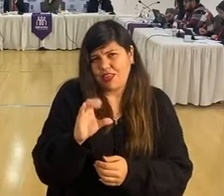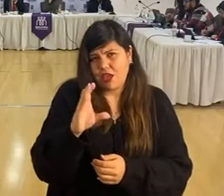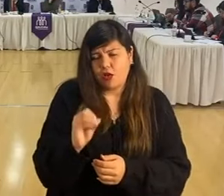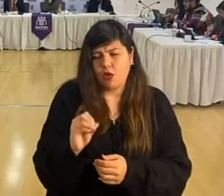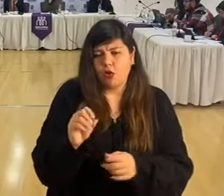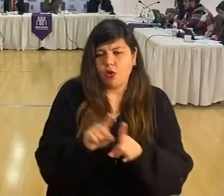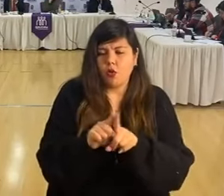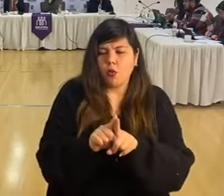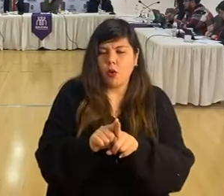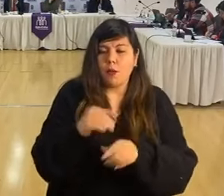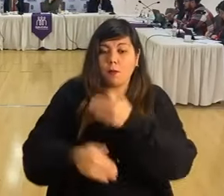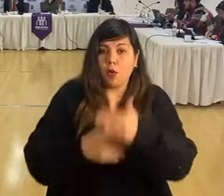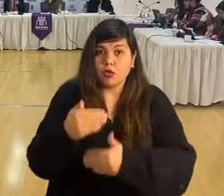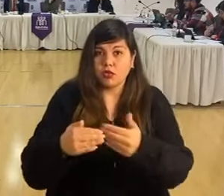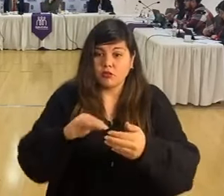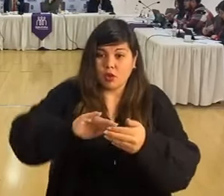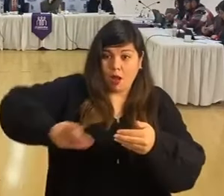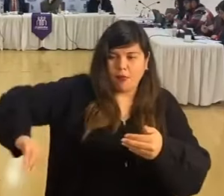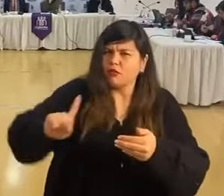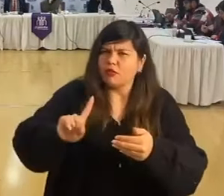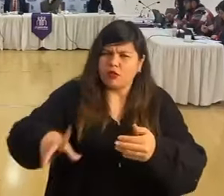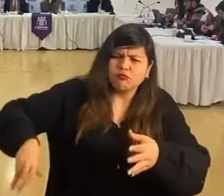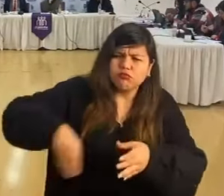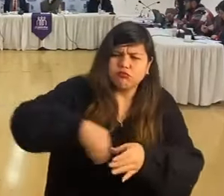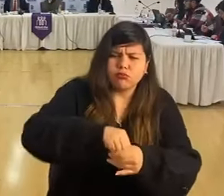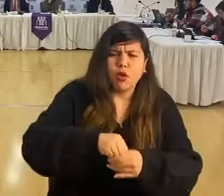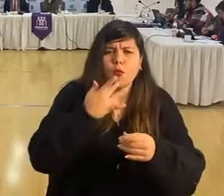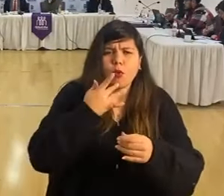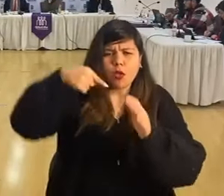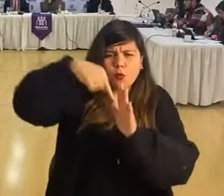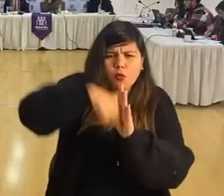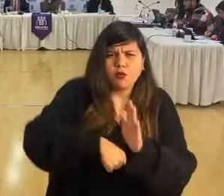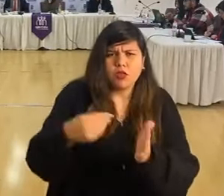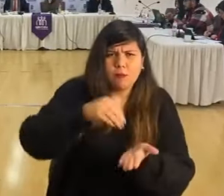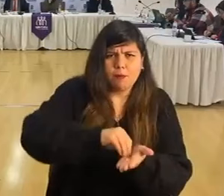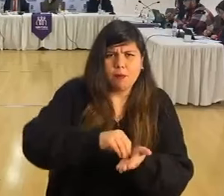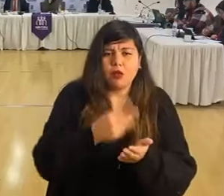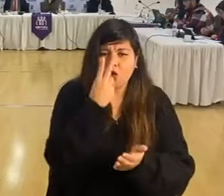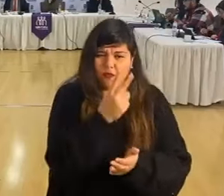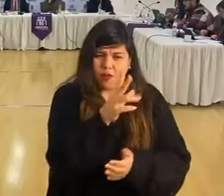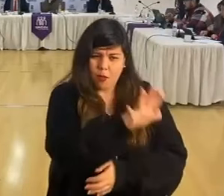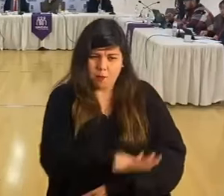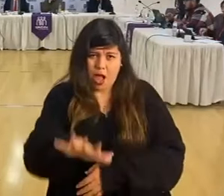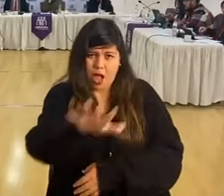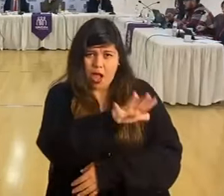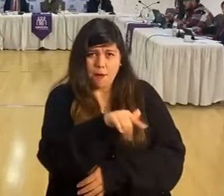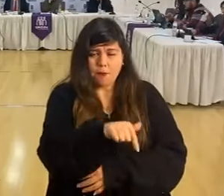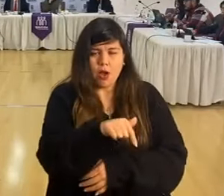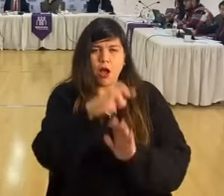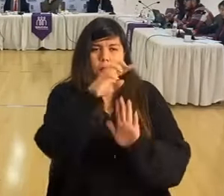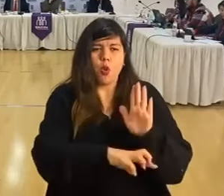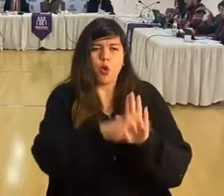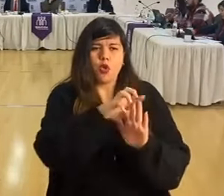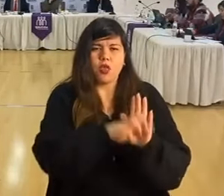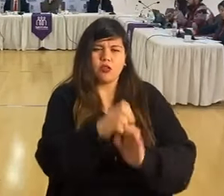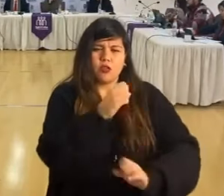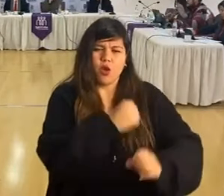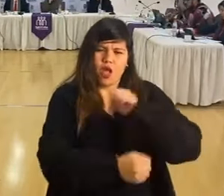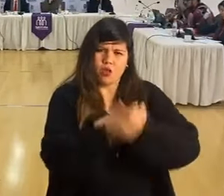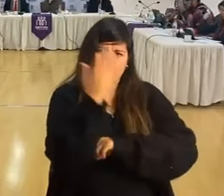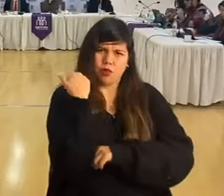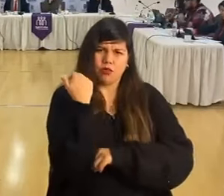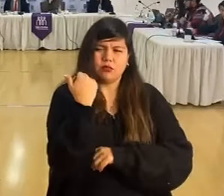pierda de estos procesos porque se pueden profundizar más. Lo vimos también con el mapa. Vimos como los proyectos del año anterior